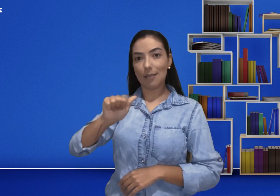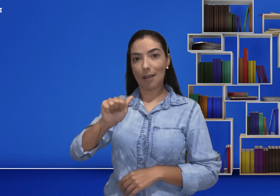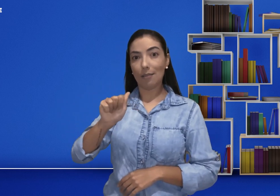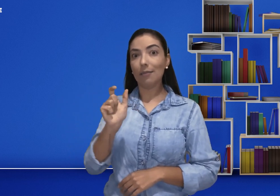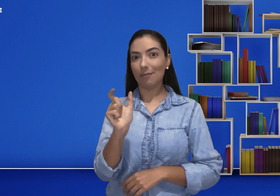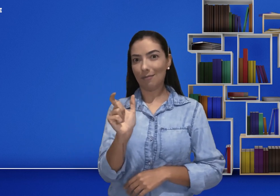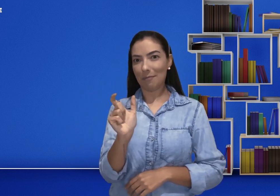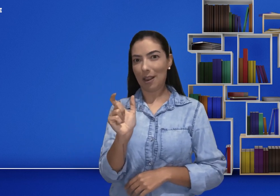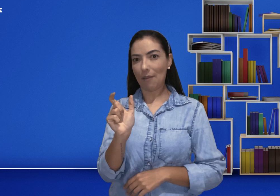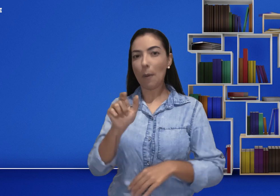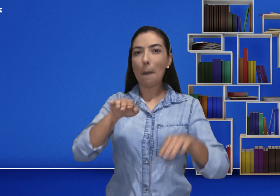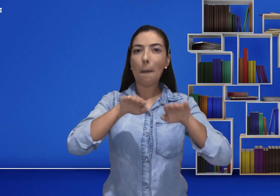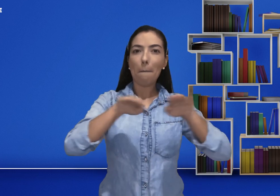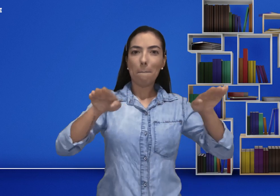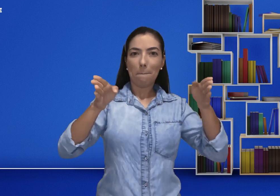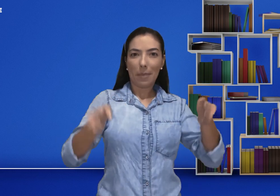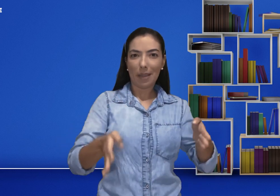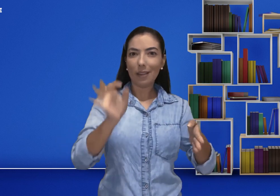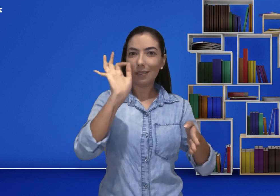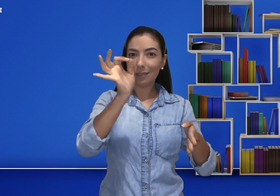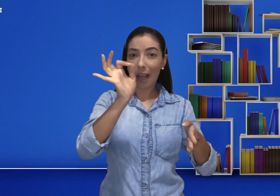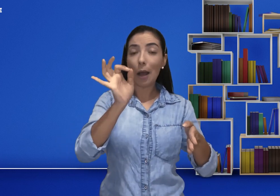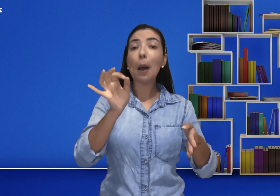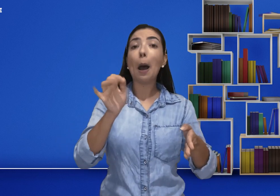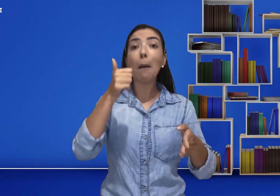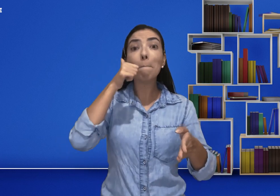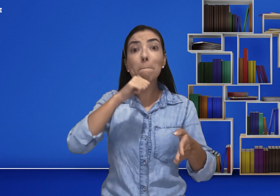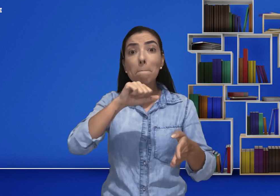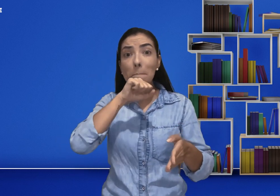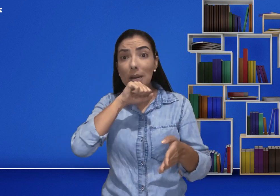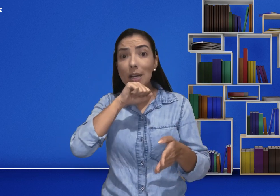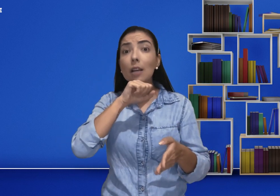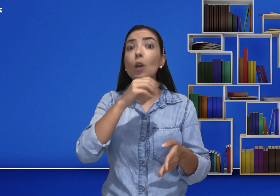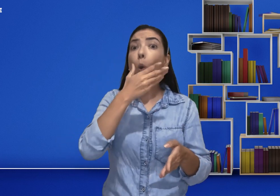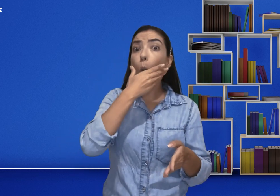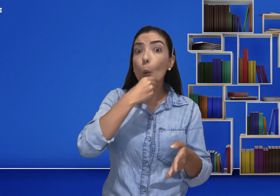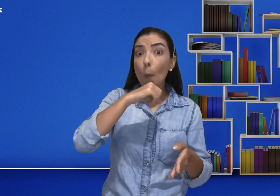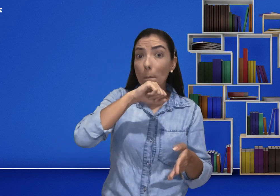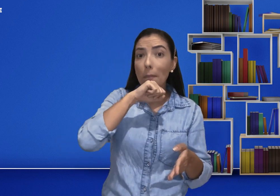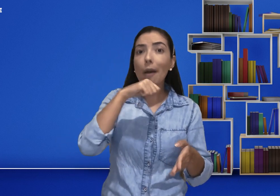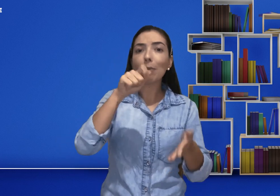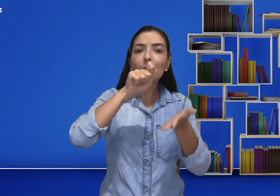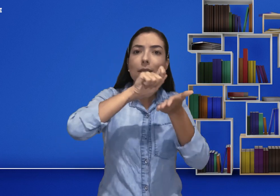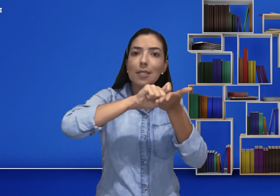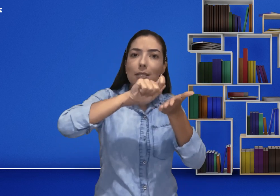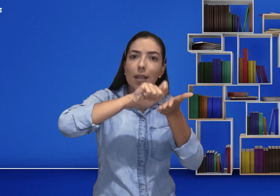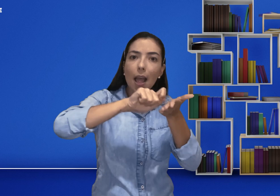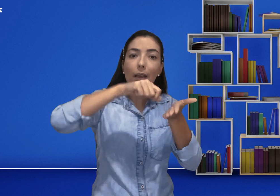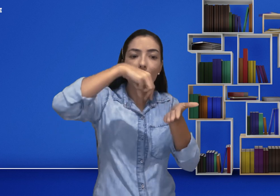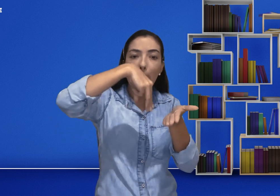mesa. A mãe ou o pai podem escrever em um papel mesa e colar